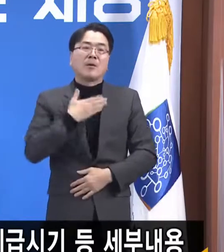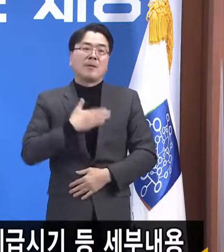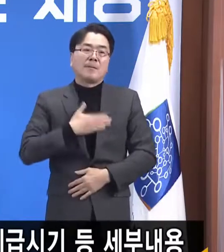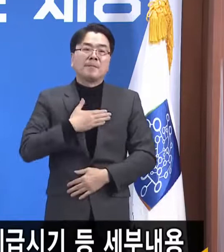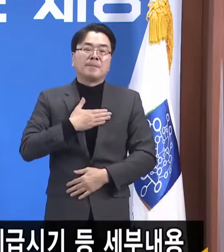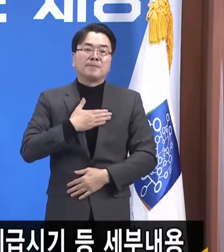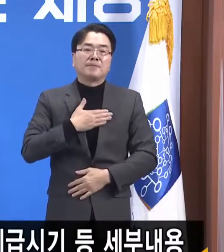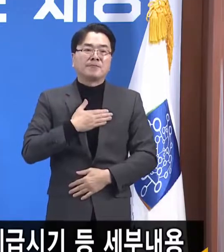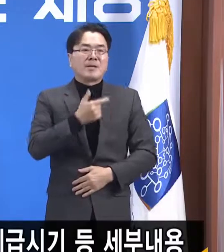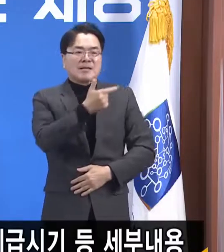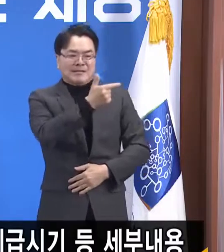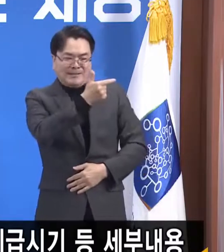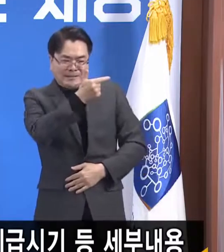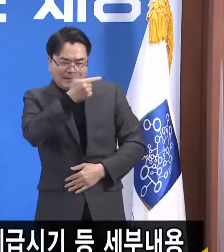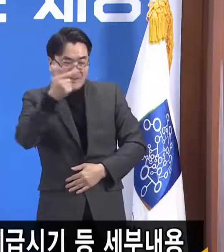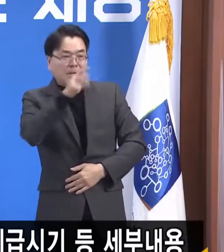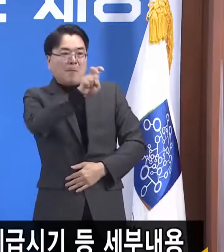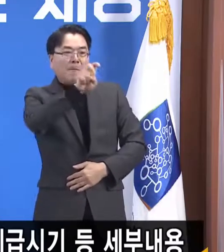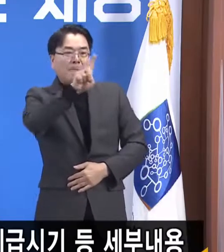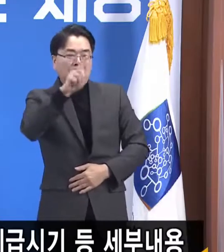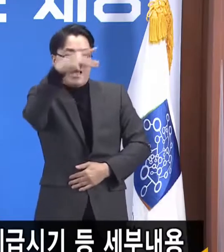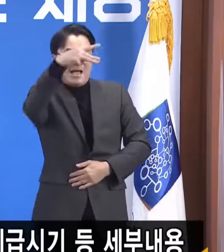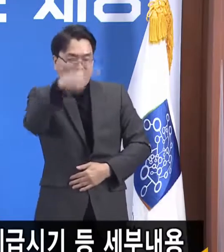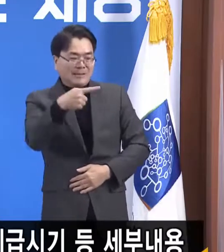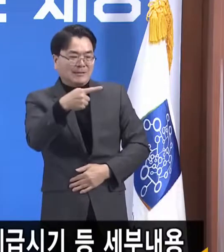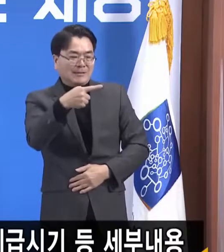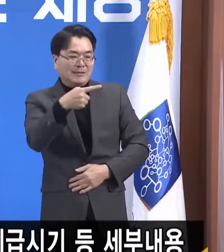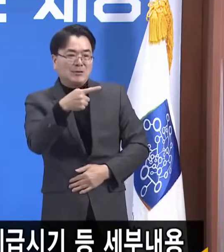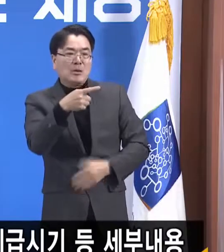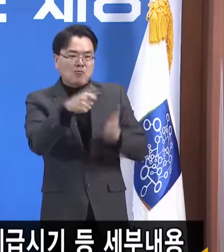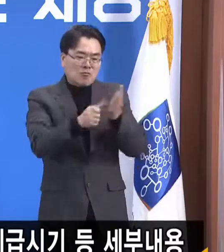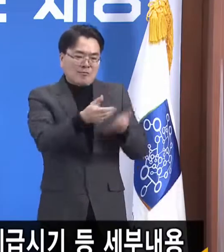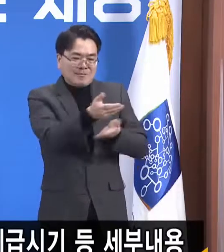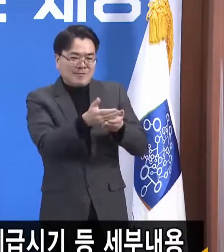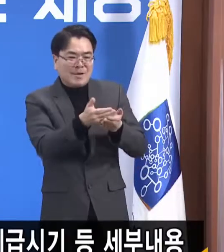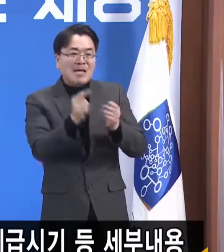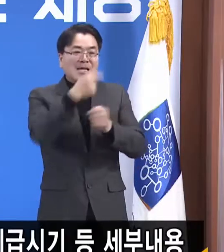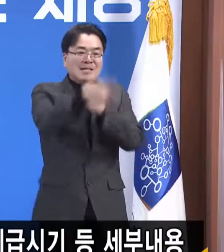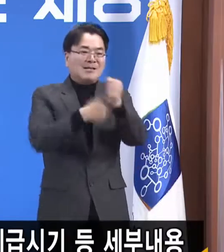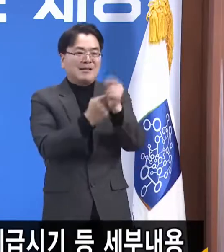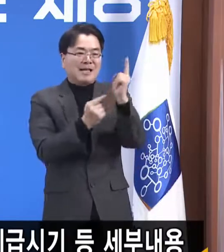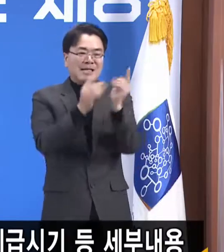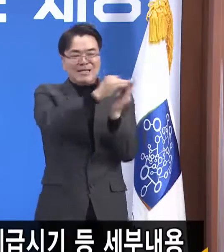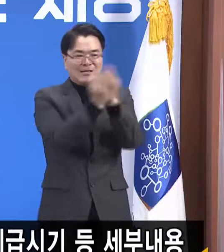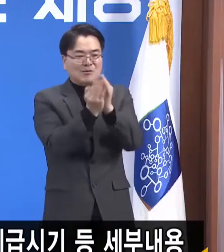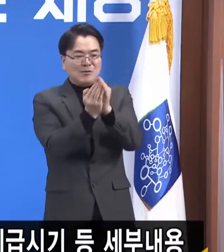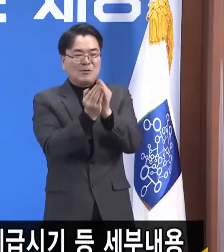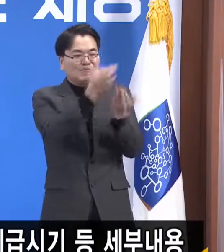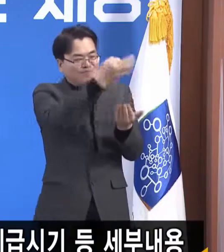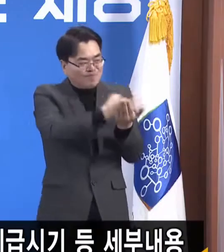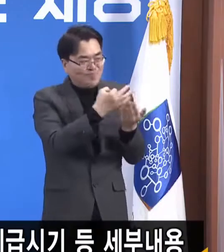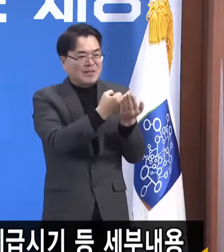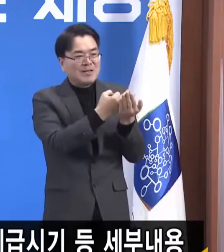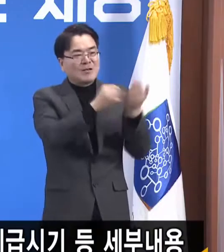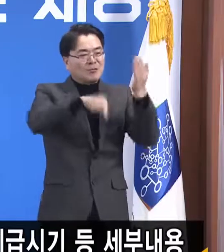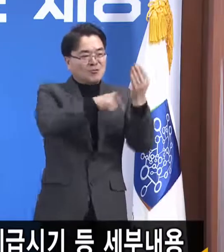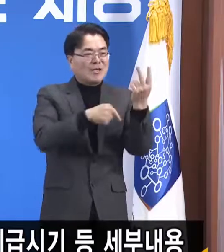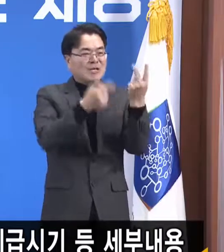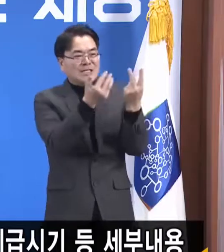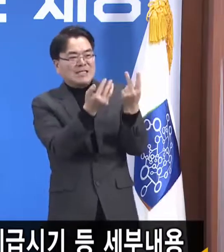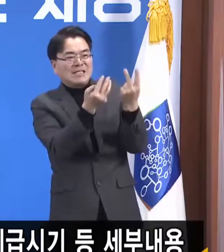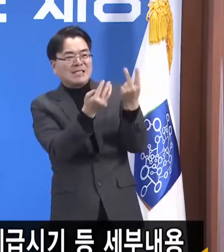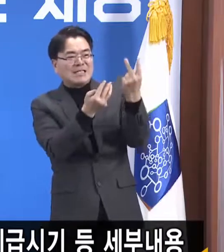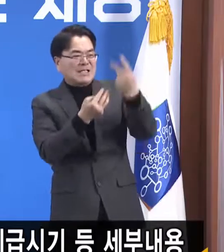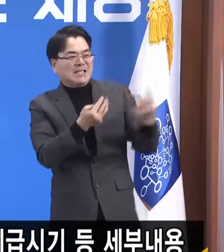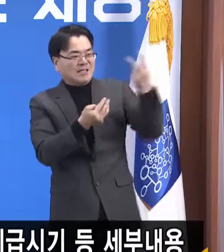대형 유통점이 매출을 1조 원을 올려서 2천억의 순익이 생겼다고